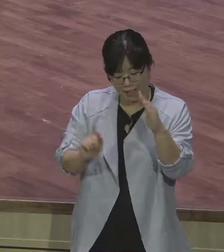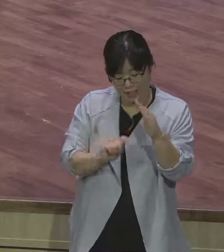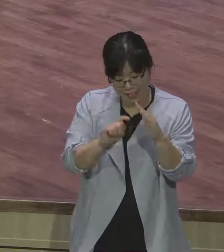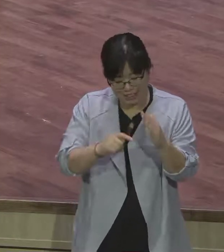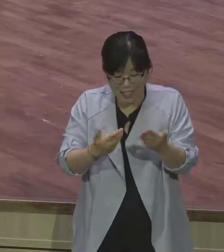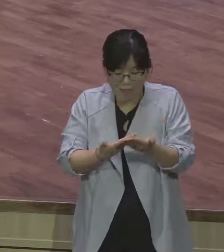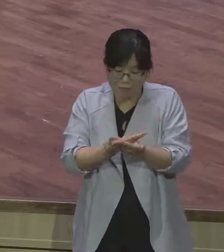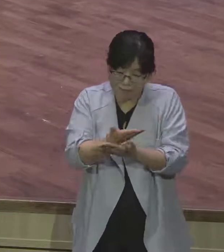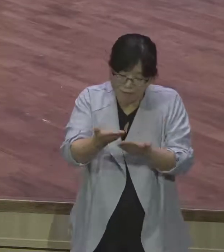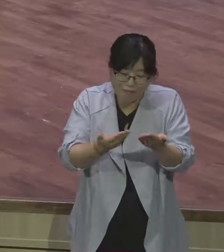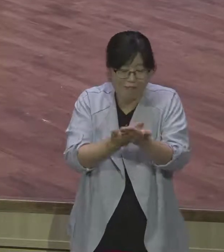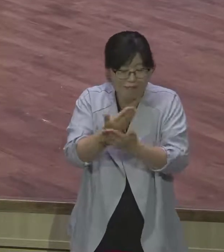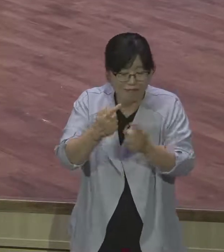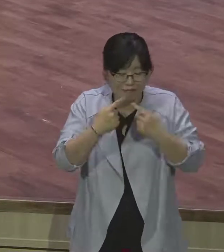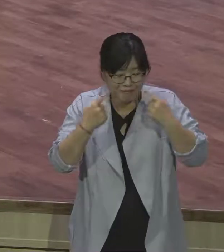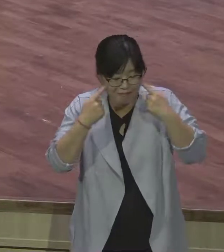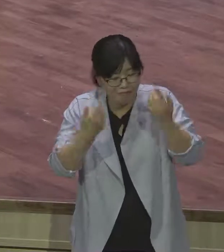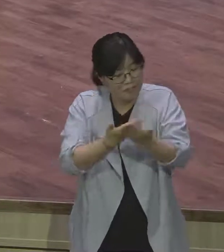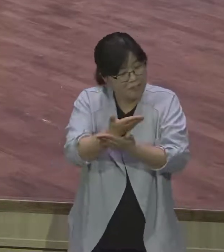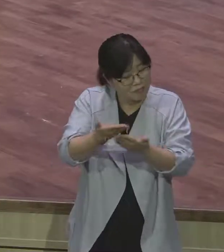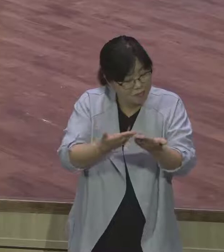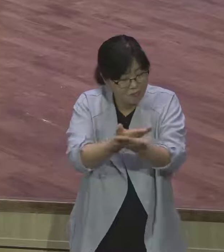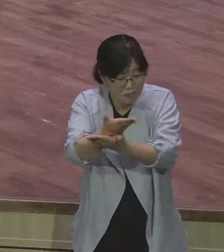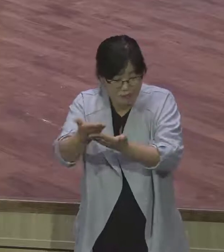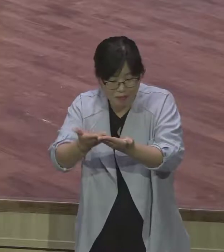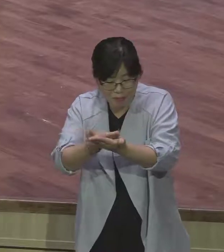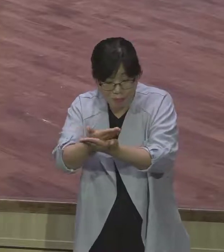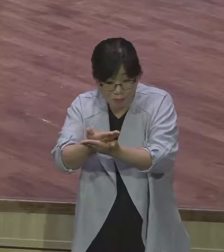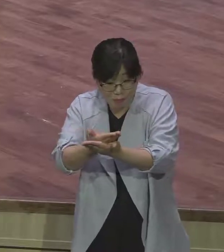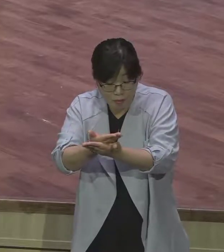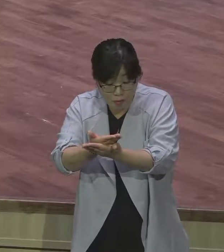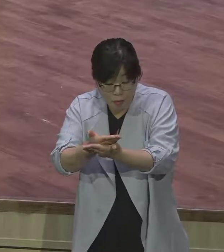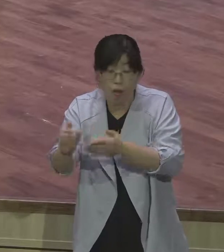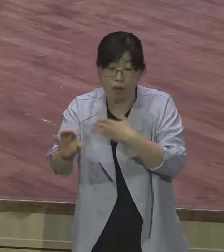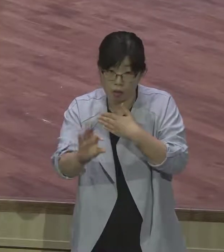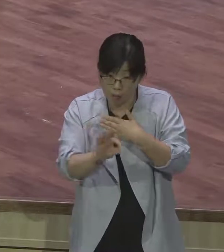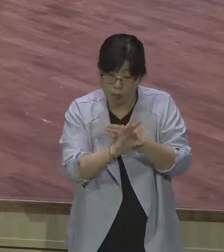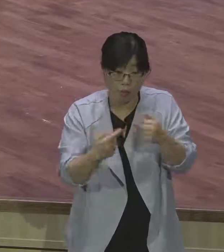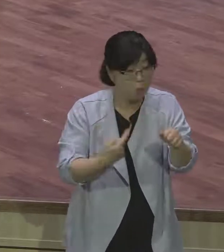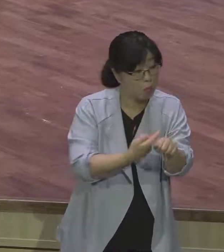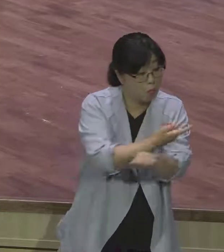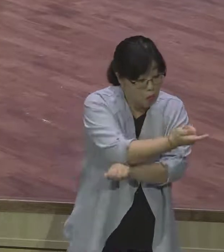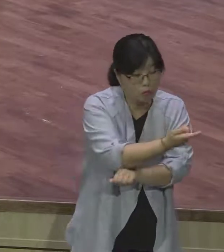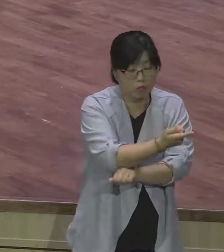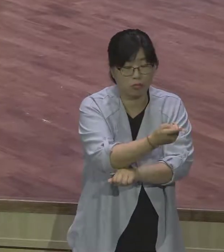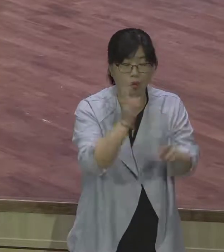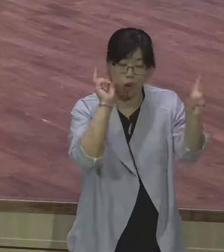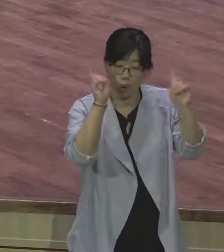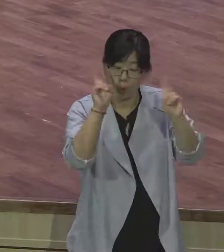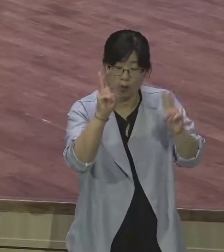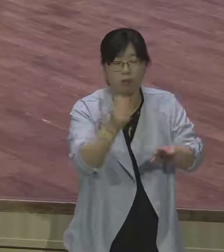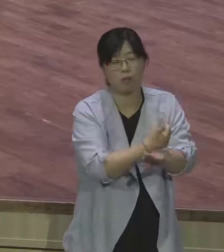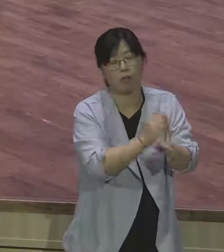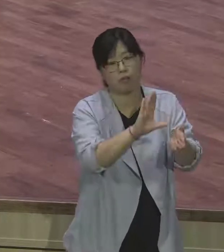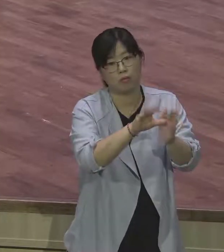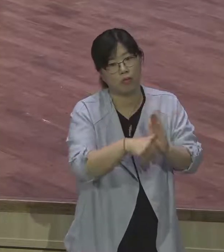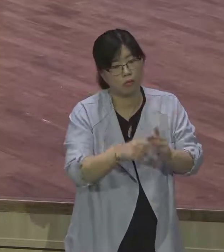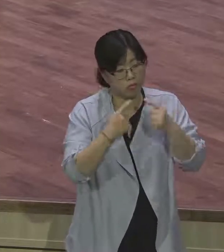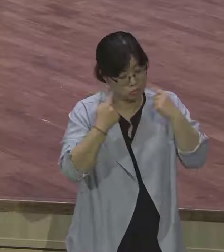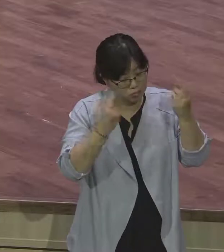많은 사람들이 죽기로 돌아오더라. 어떻게 저분들은 저렇게 밝은가. 저렇게 긍정지가 저렇게 힘이 있어 보이나. 저렇게